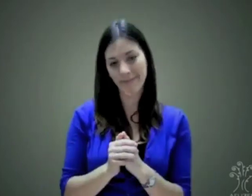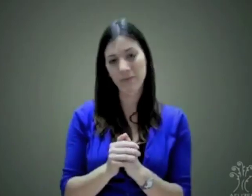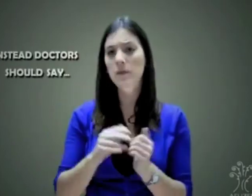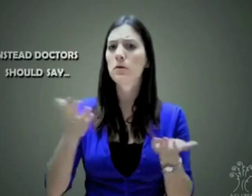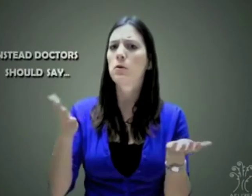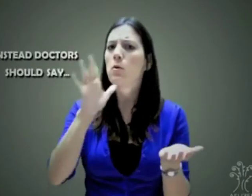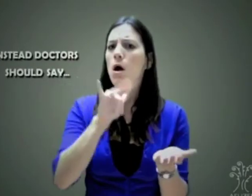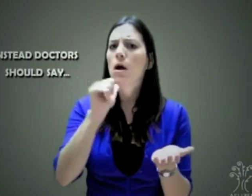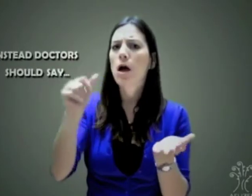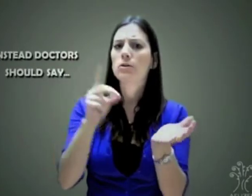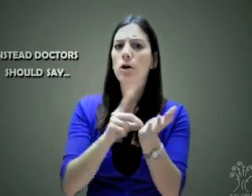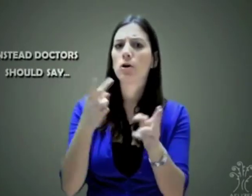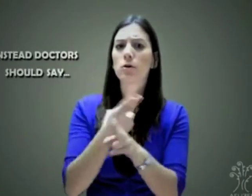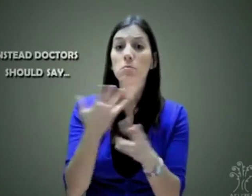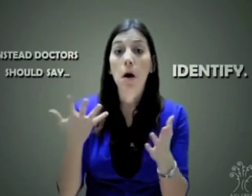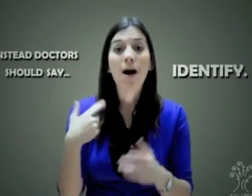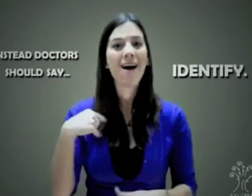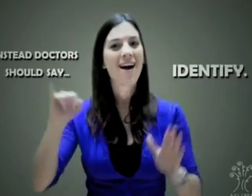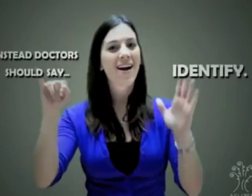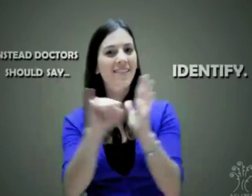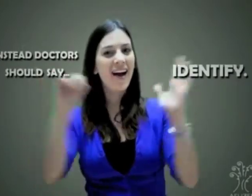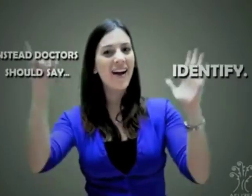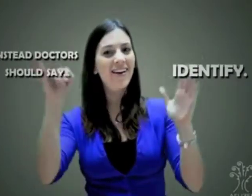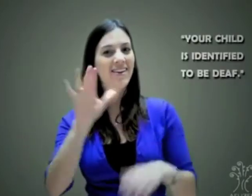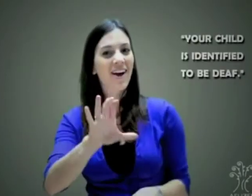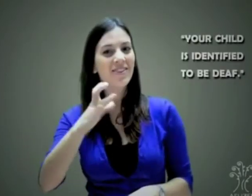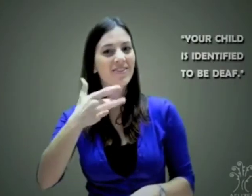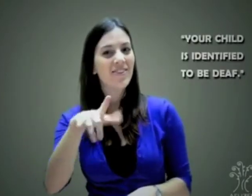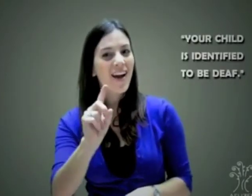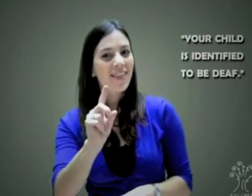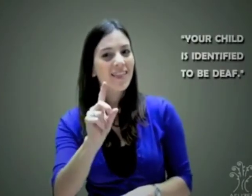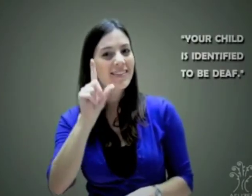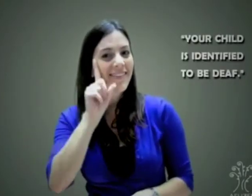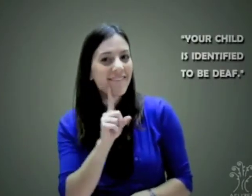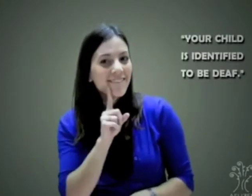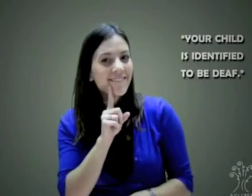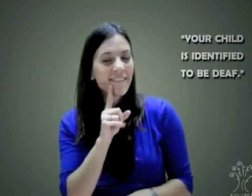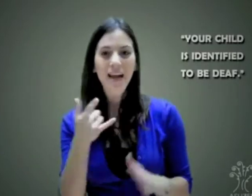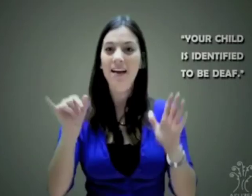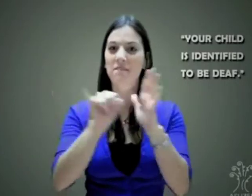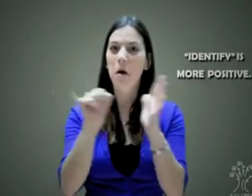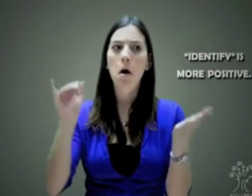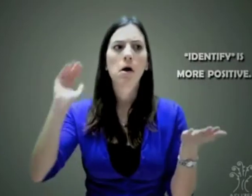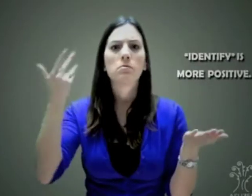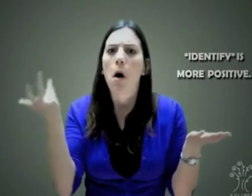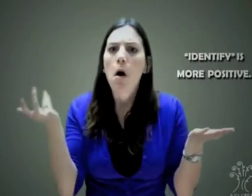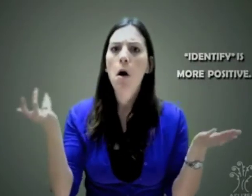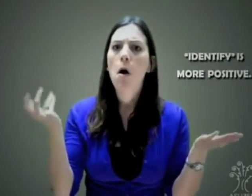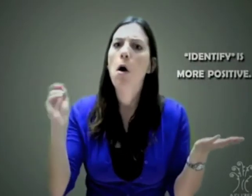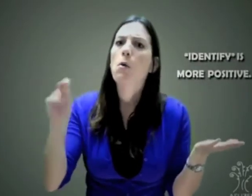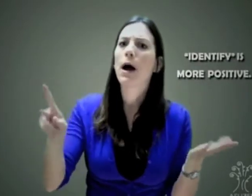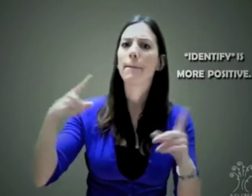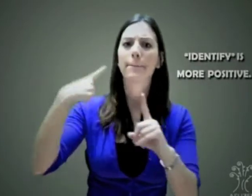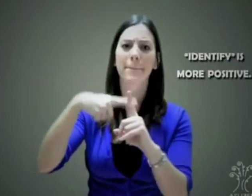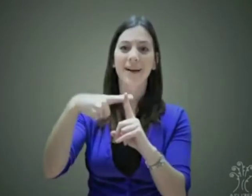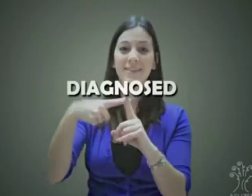El ser sordo no es una enfermedad y no debe ser presentada así. En cambio, los médicos podrían decir, hemos